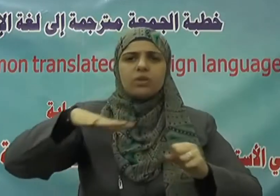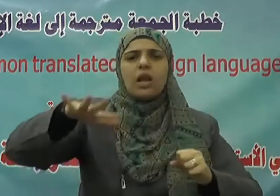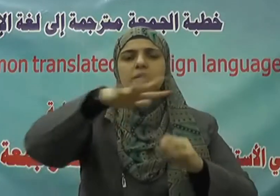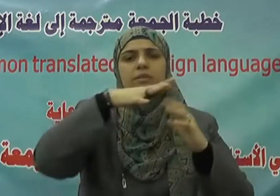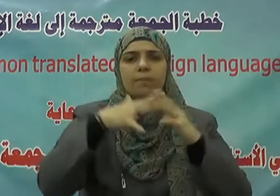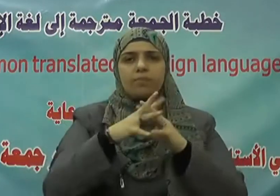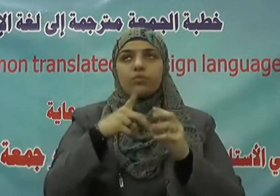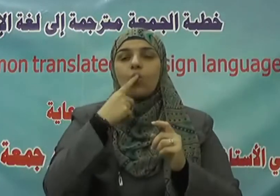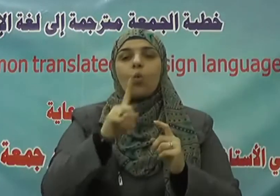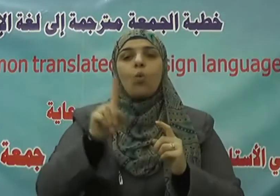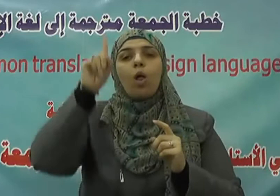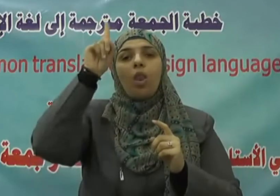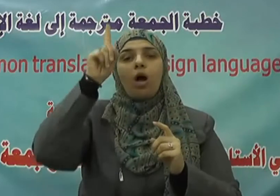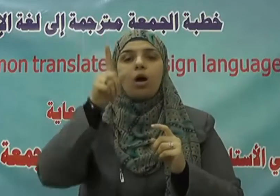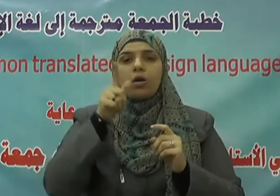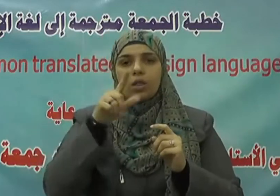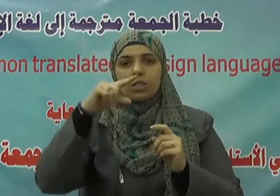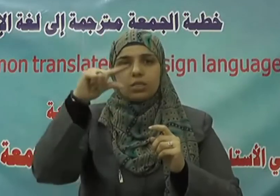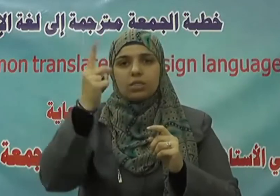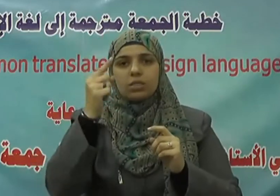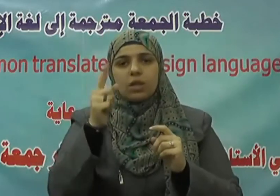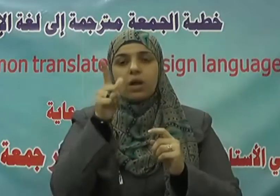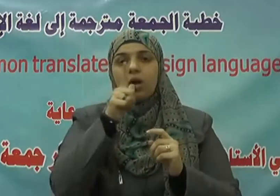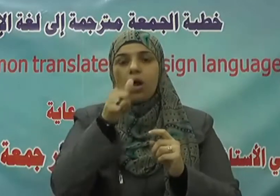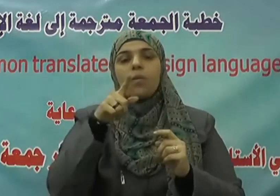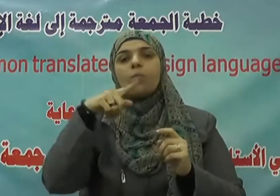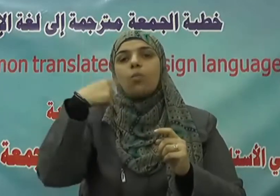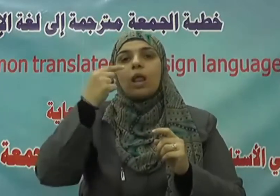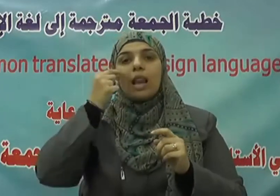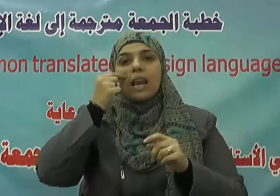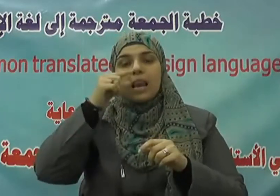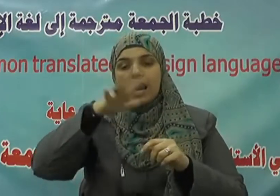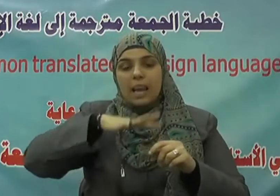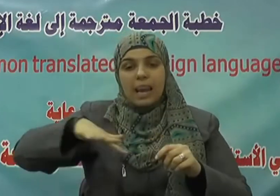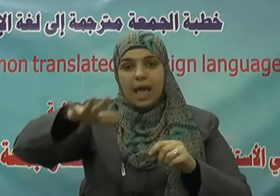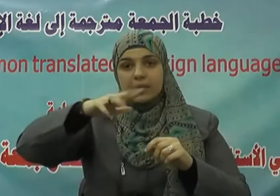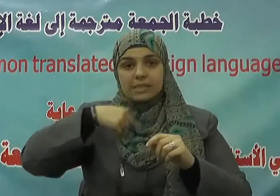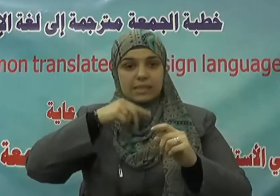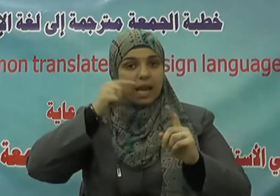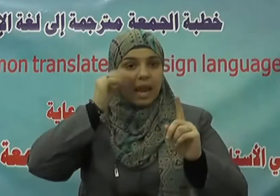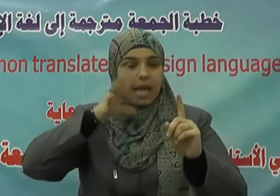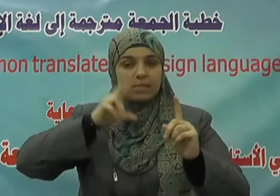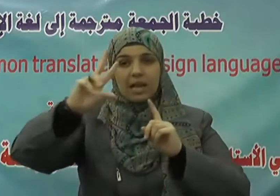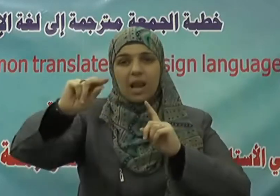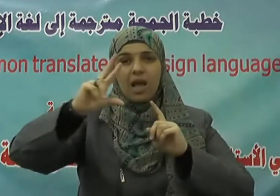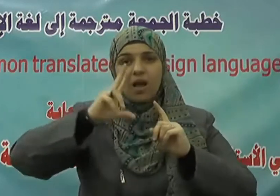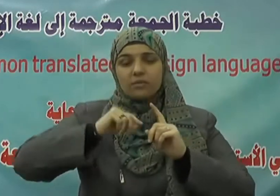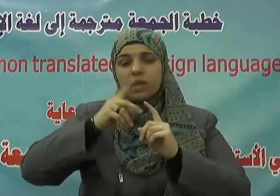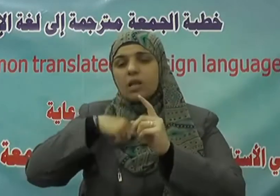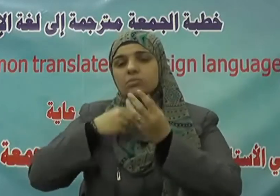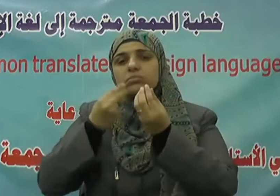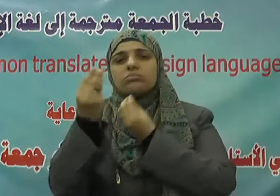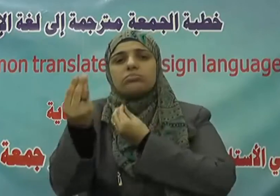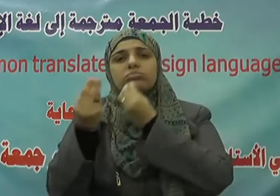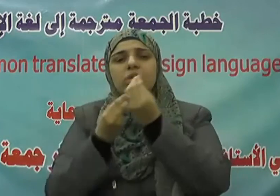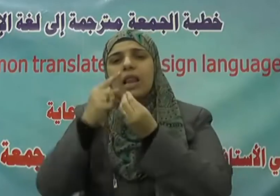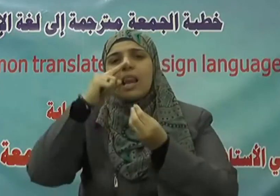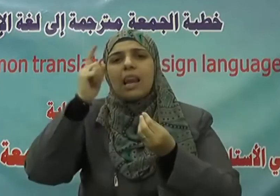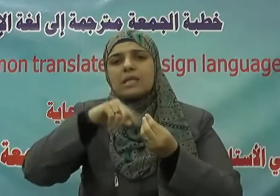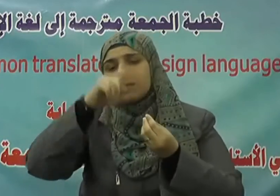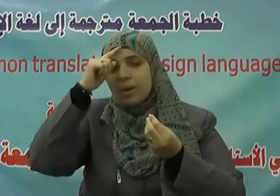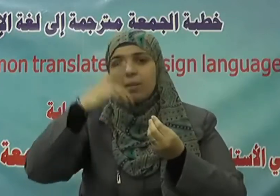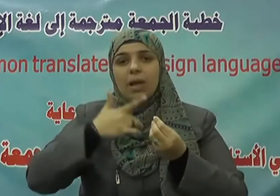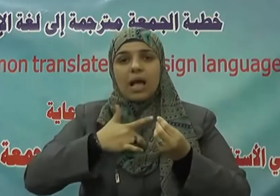در القائل الناس للناس من عرب ومن عجم بعض لبعض وإن لم يشعروا